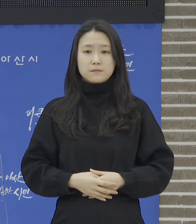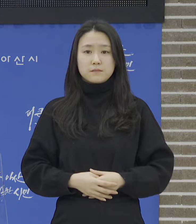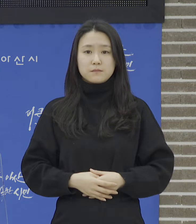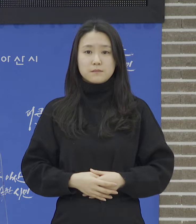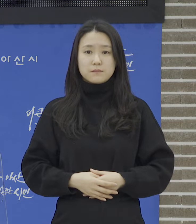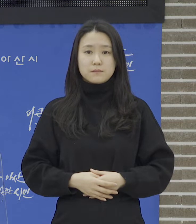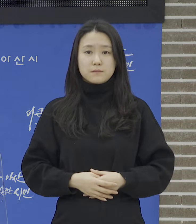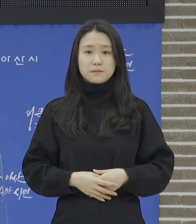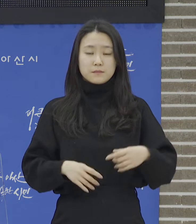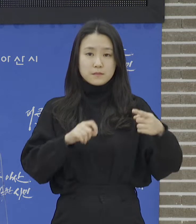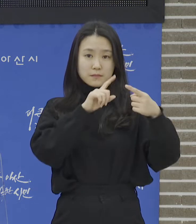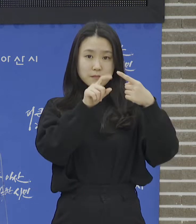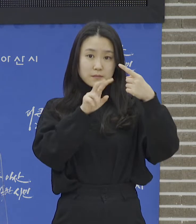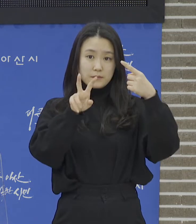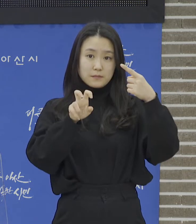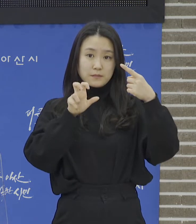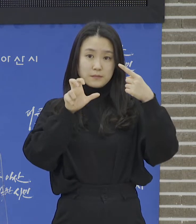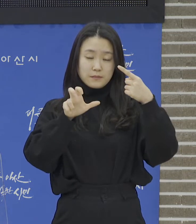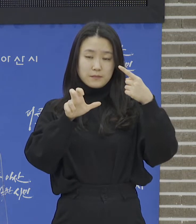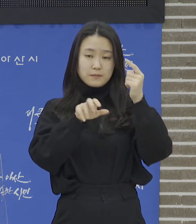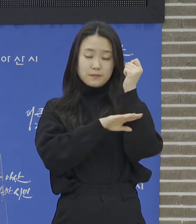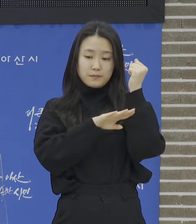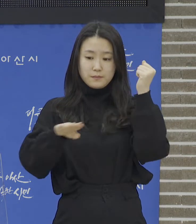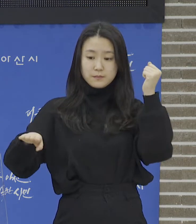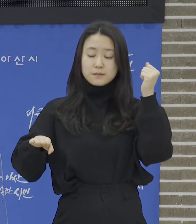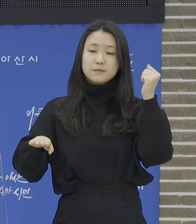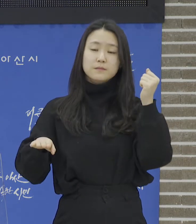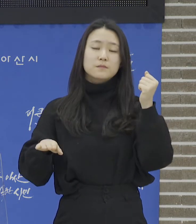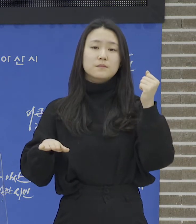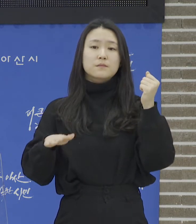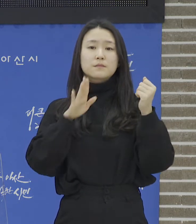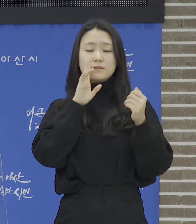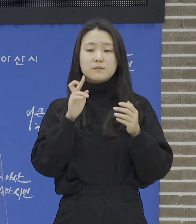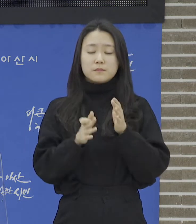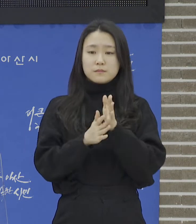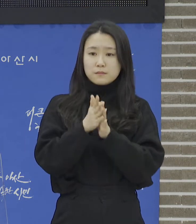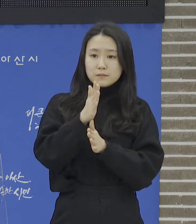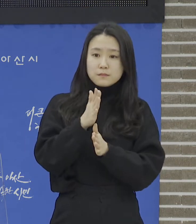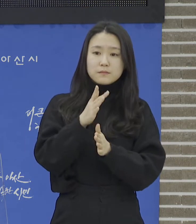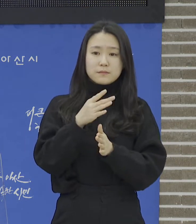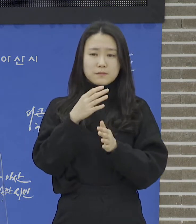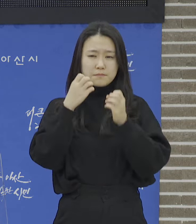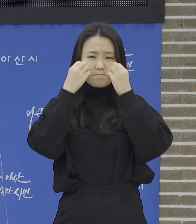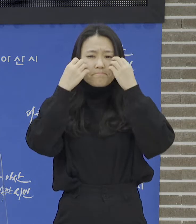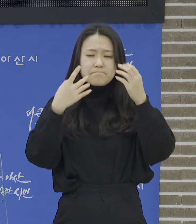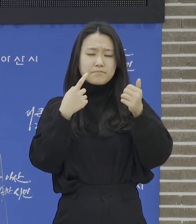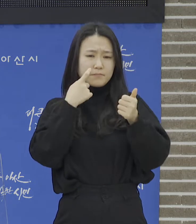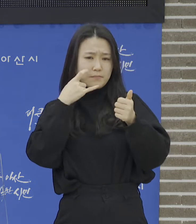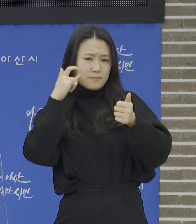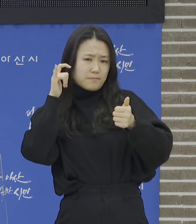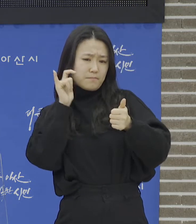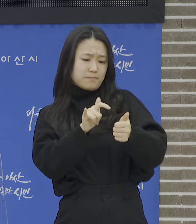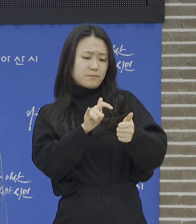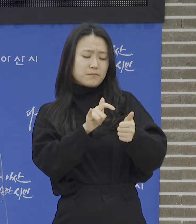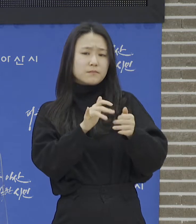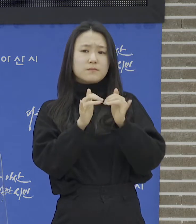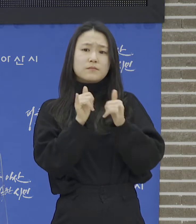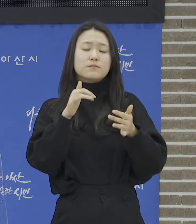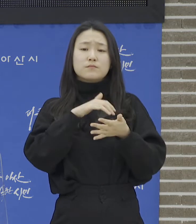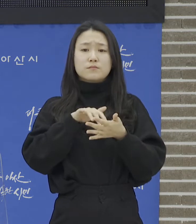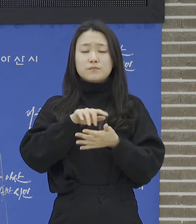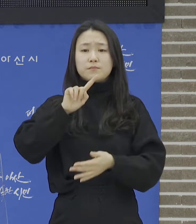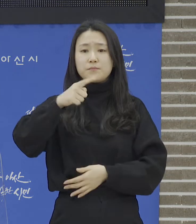6월 25일 기준으로 우리 시의 신규 확진자 수는 107명이며 현재